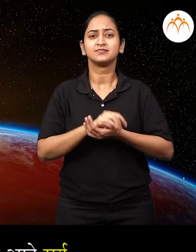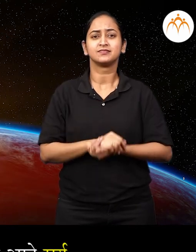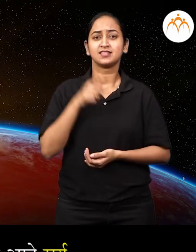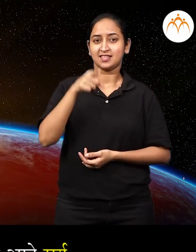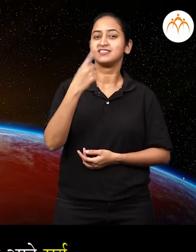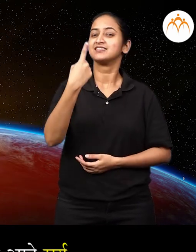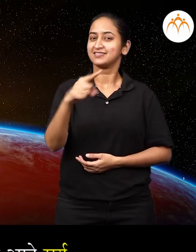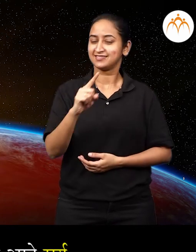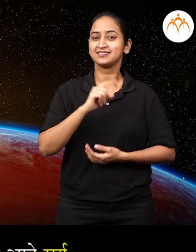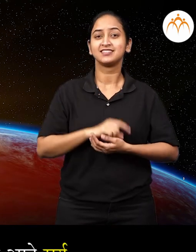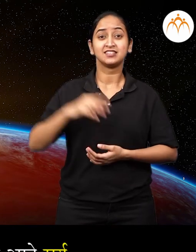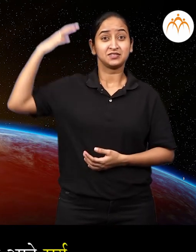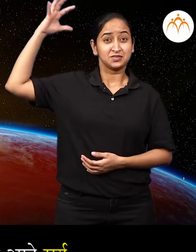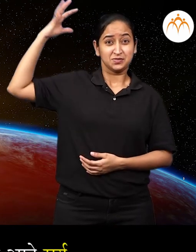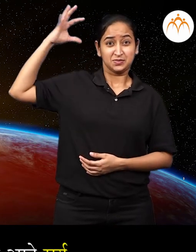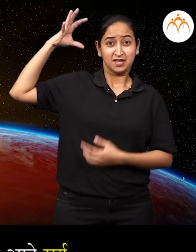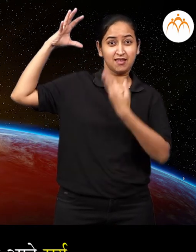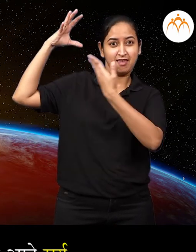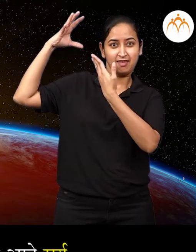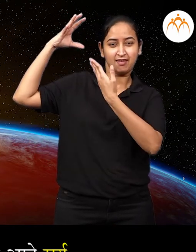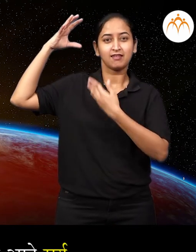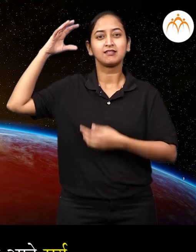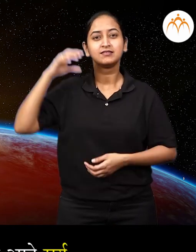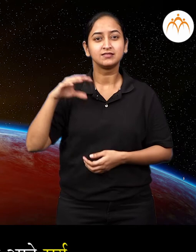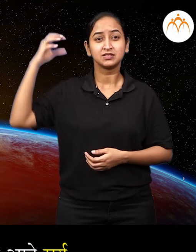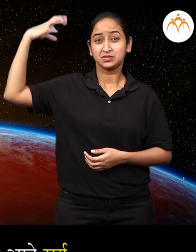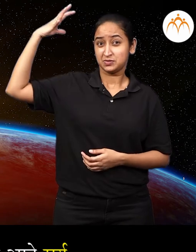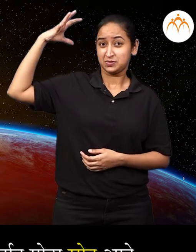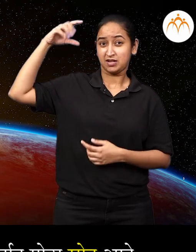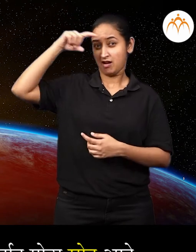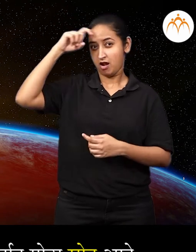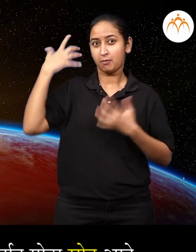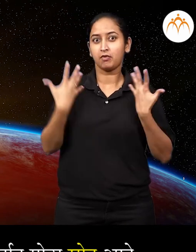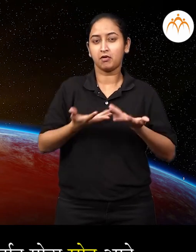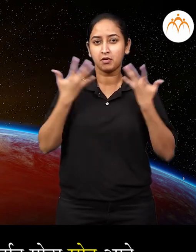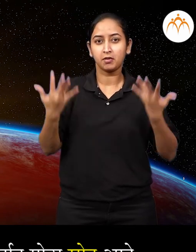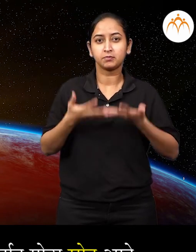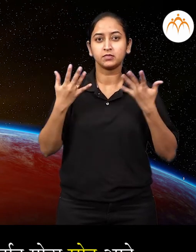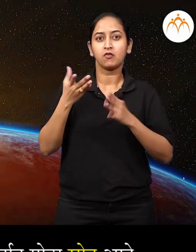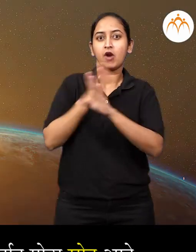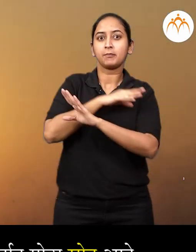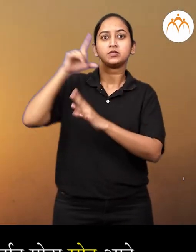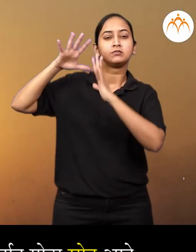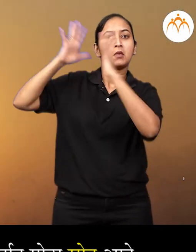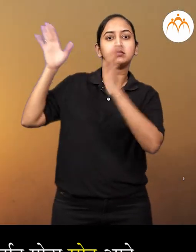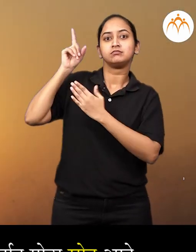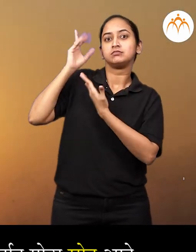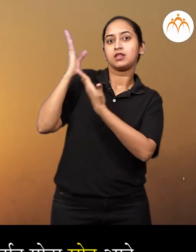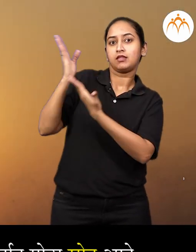अगदी बरोबर ती आहे सूरिय सूरिय हा उष्णता मिलावनाचा सरवात